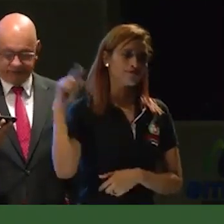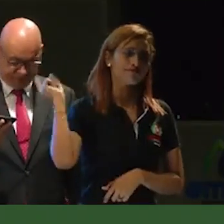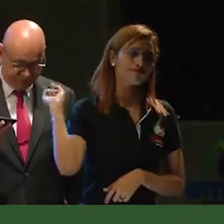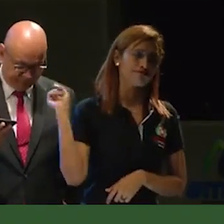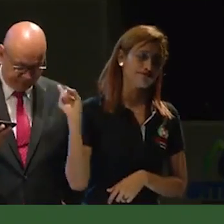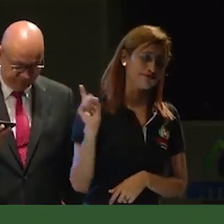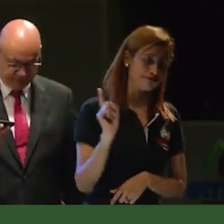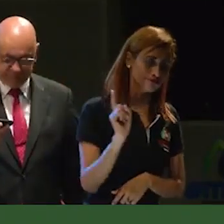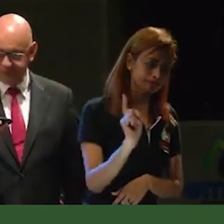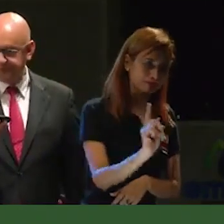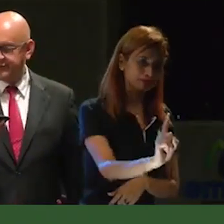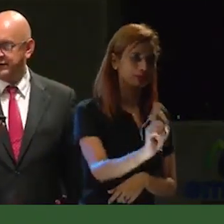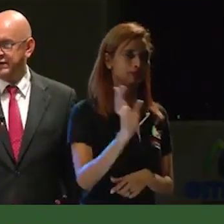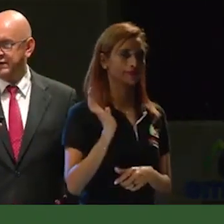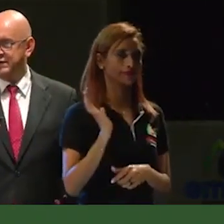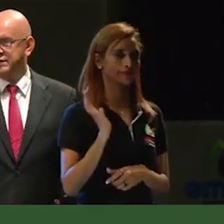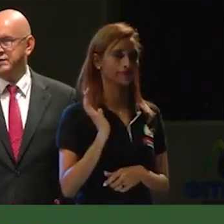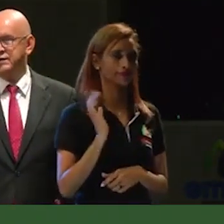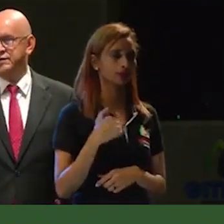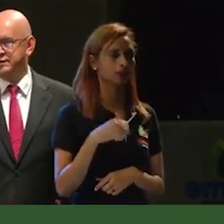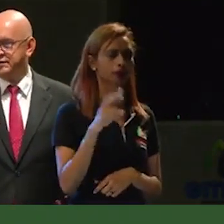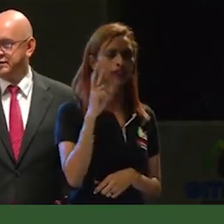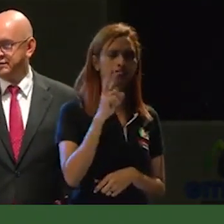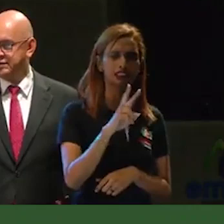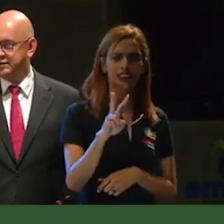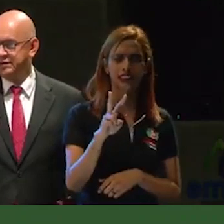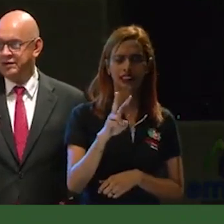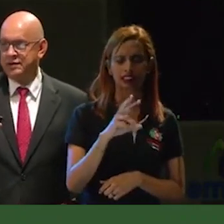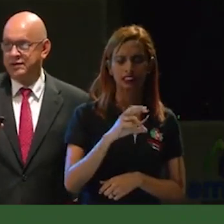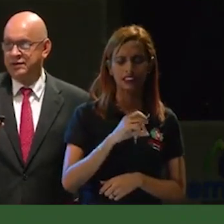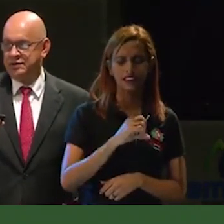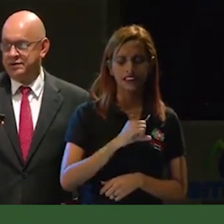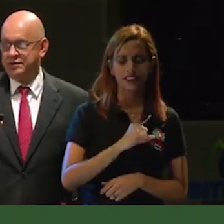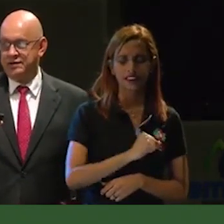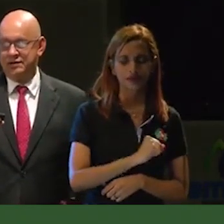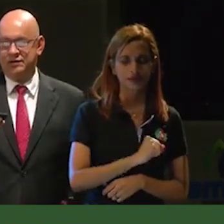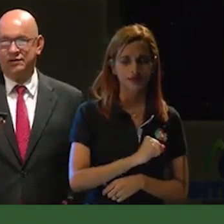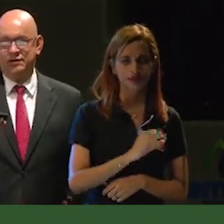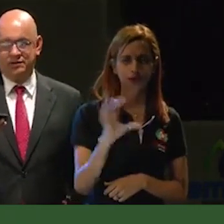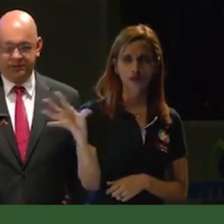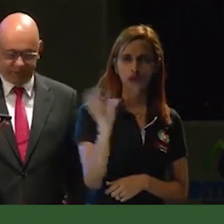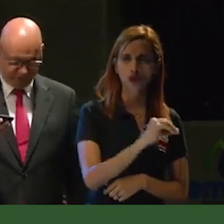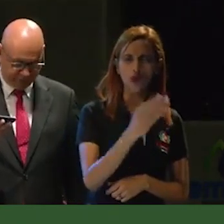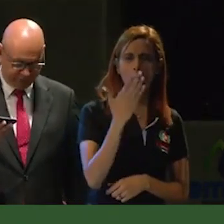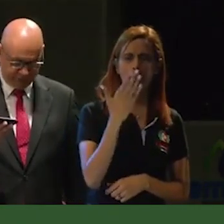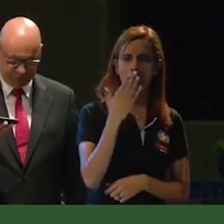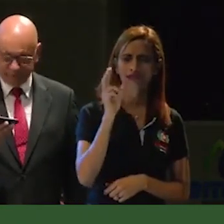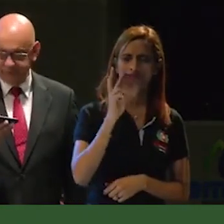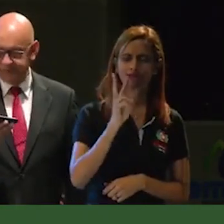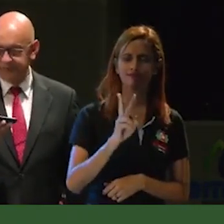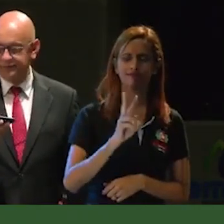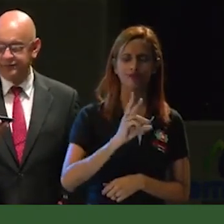años, ante la mirada desconsolada de todos los calarqueños.